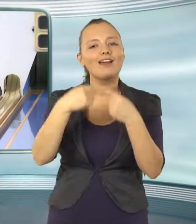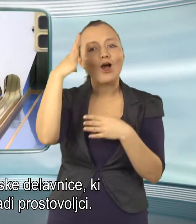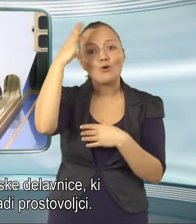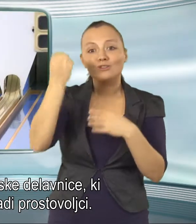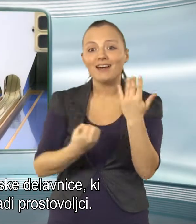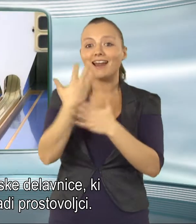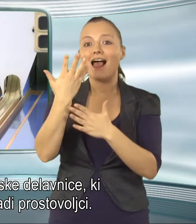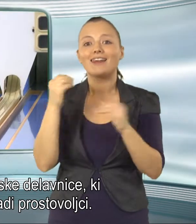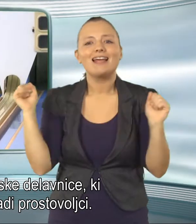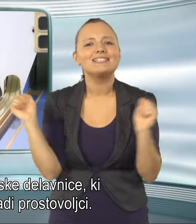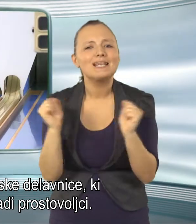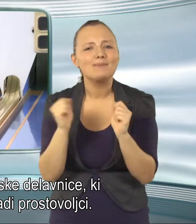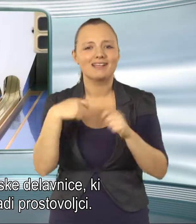izvajajo mladi prostovolci.